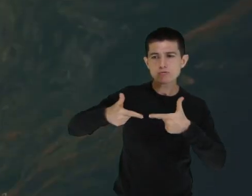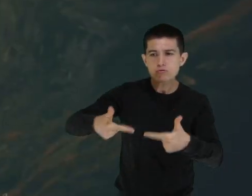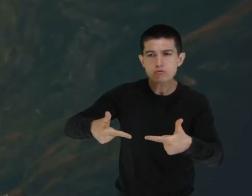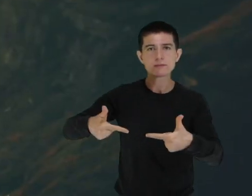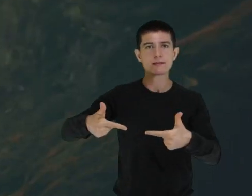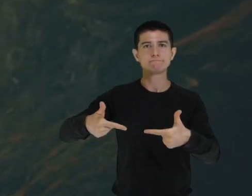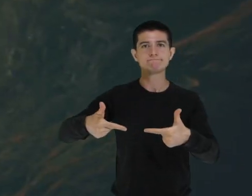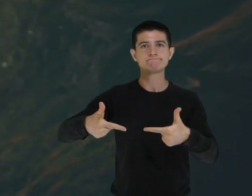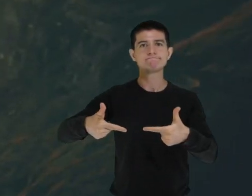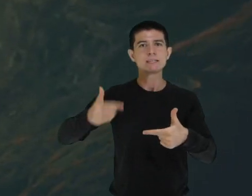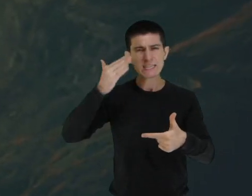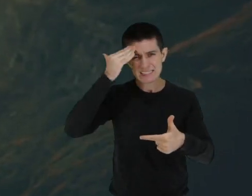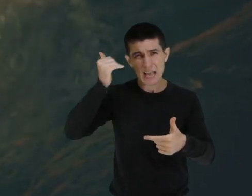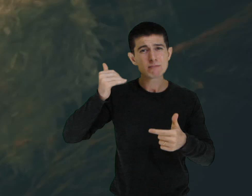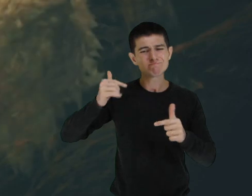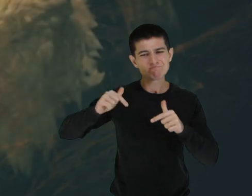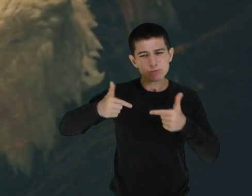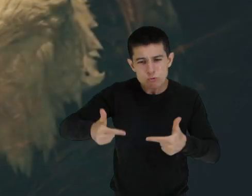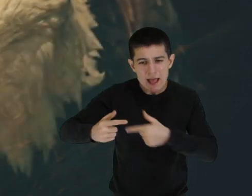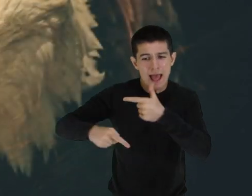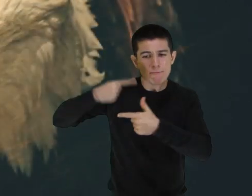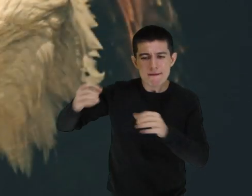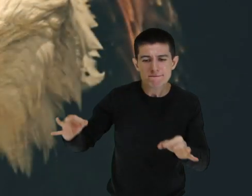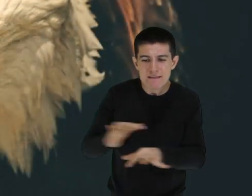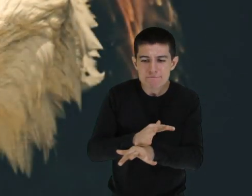da tormenta, o sol estará lá, brilhando.